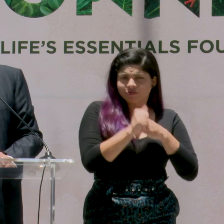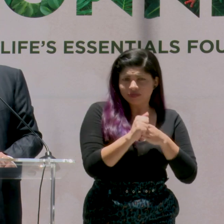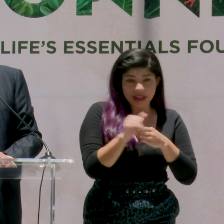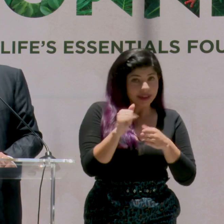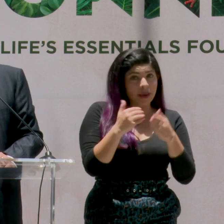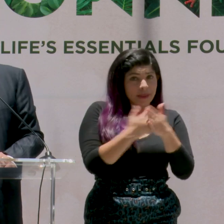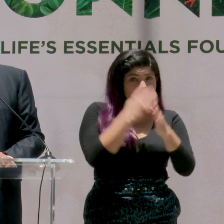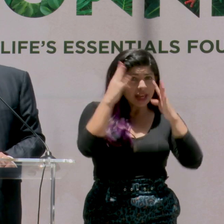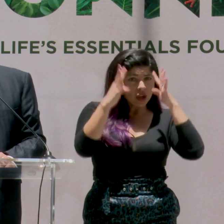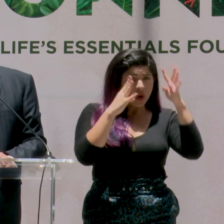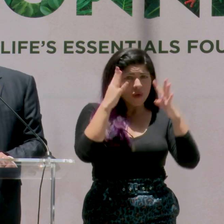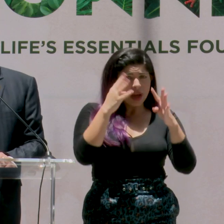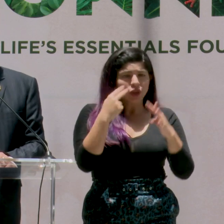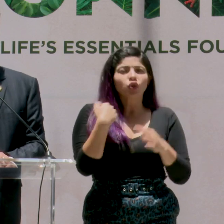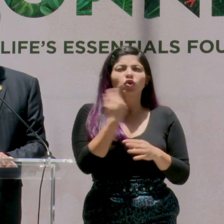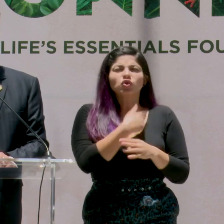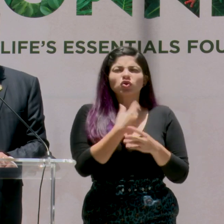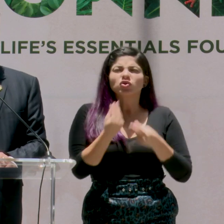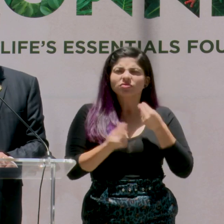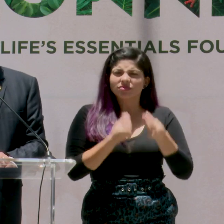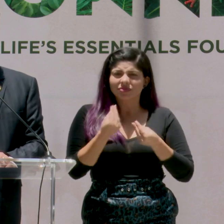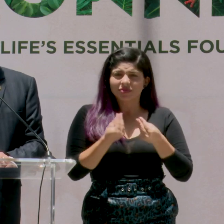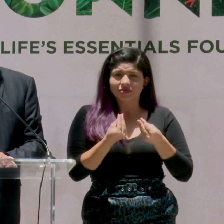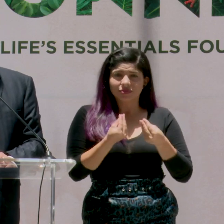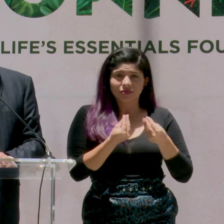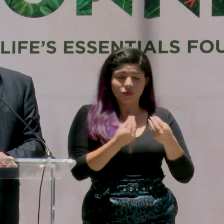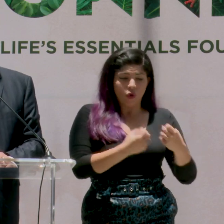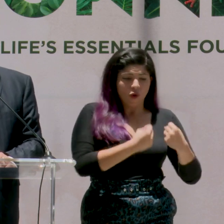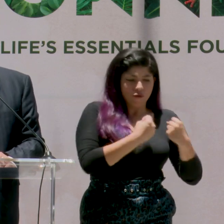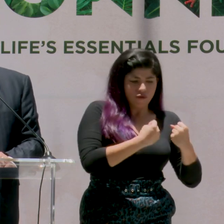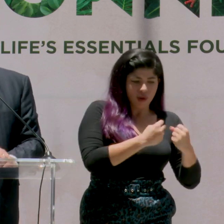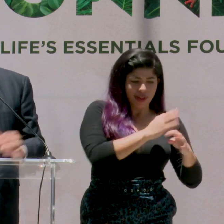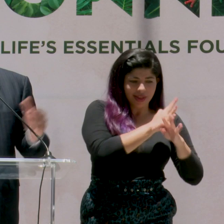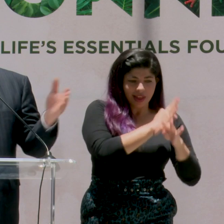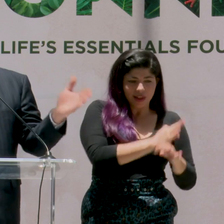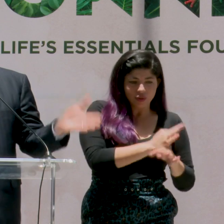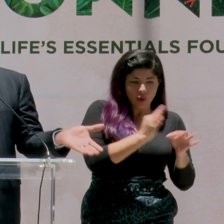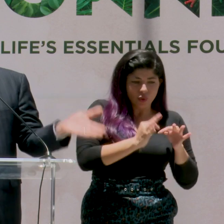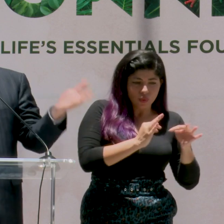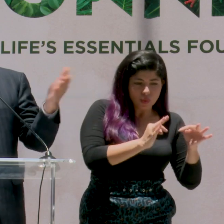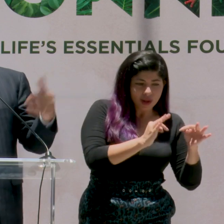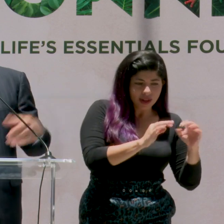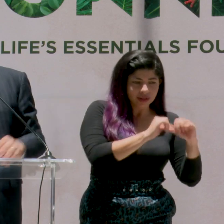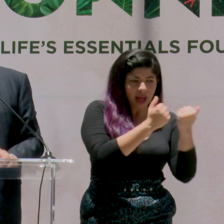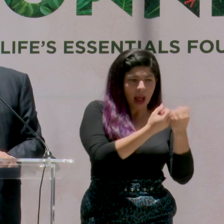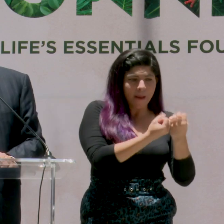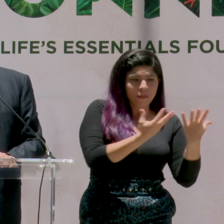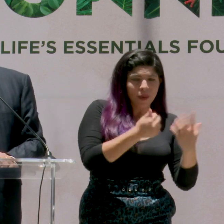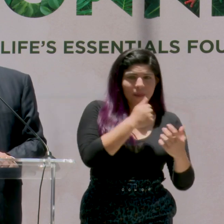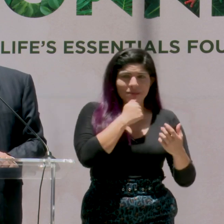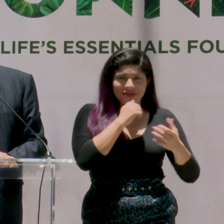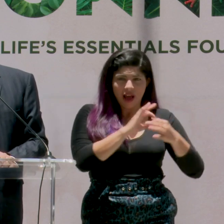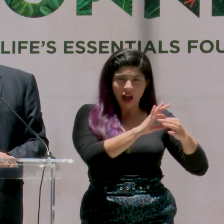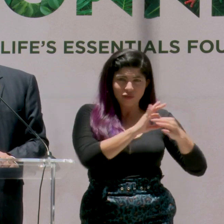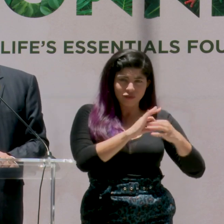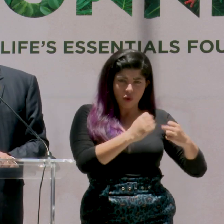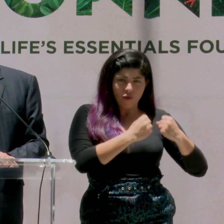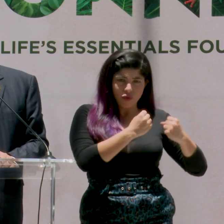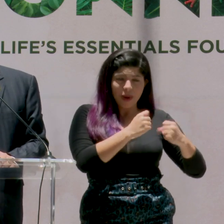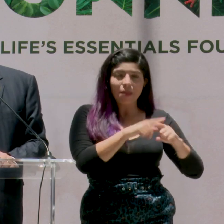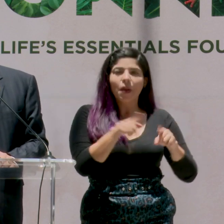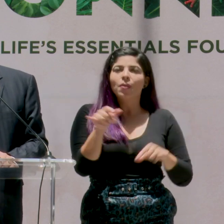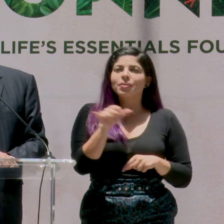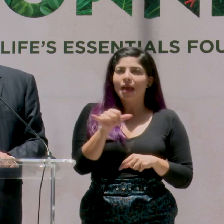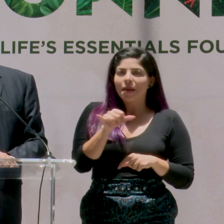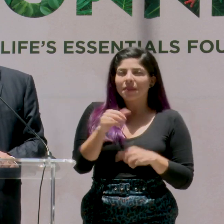innovando. Hemos tomado lo fuerte de la tradición turística, del trabajo del sector público con el sector privado, pero también